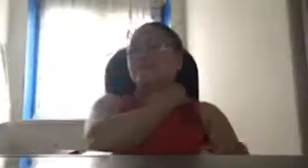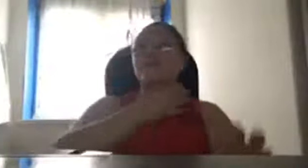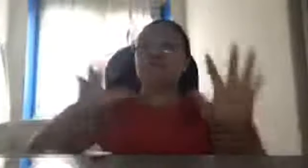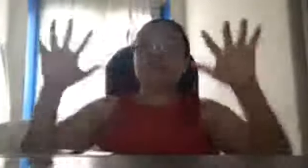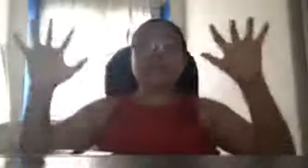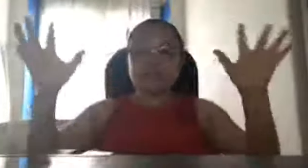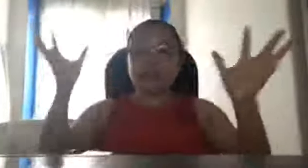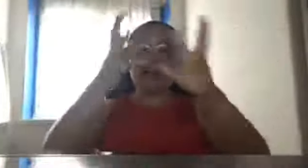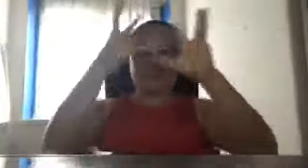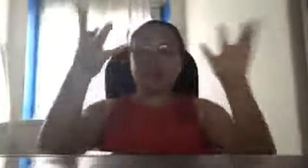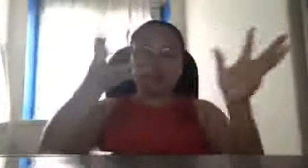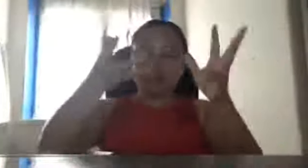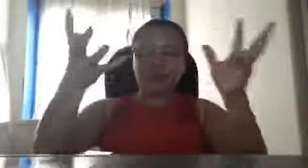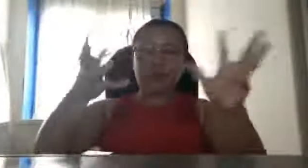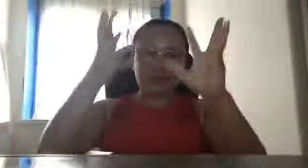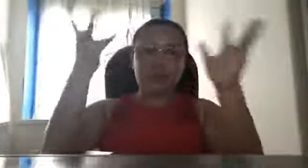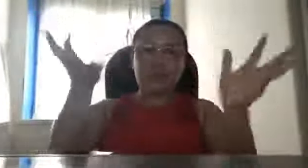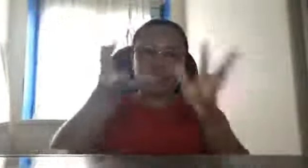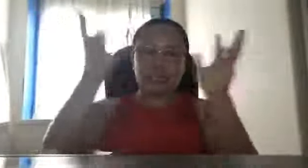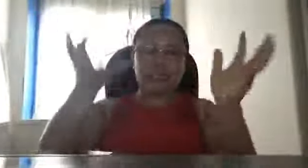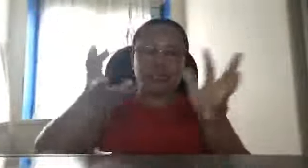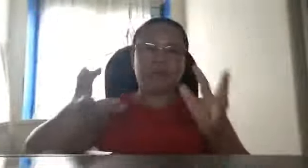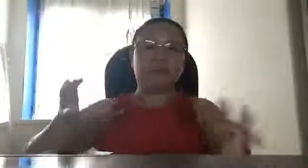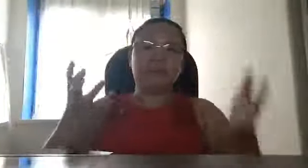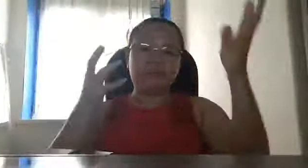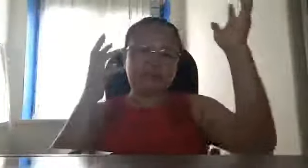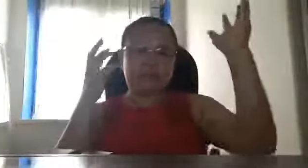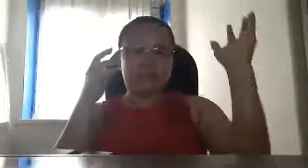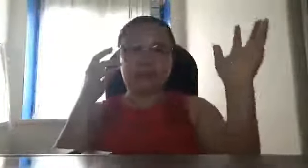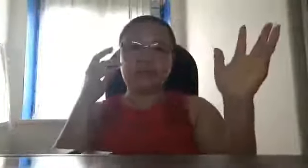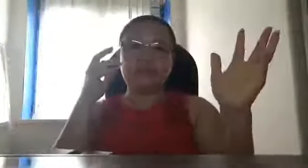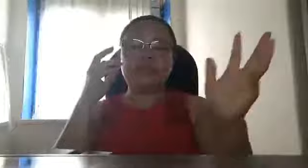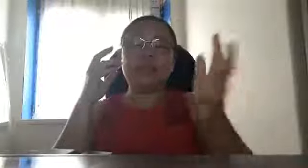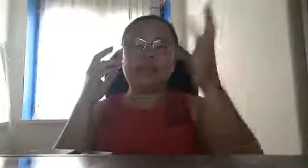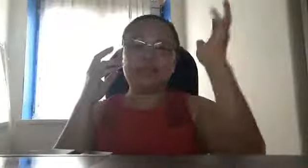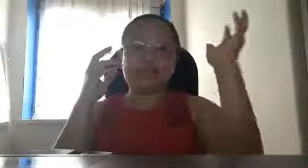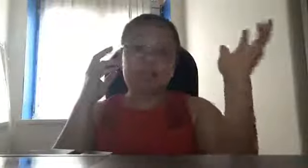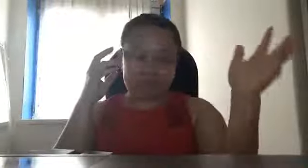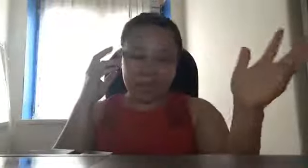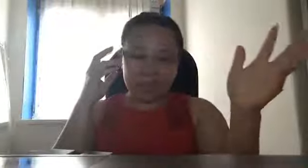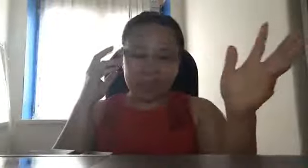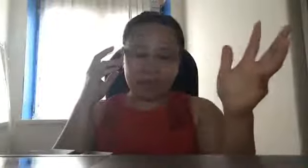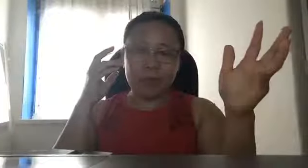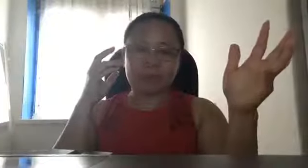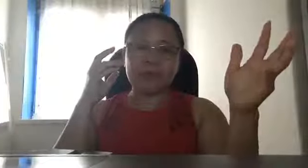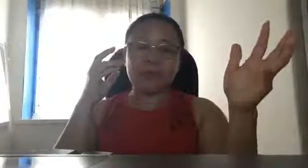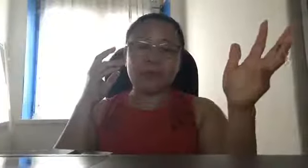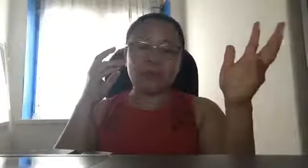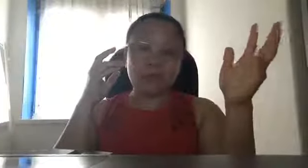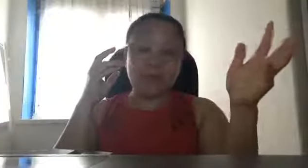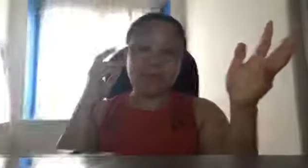basta yun yun yun na yun so naanghilang tayo once